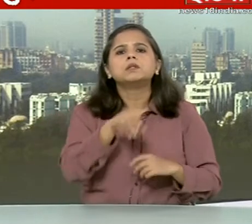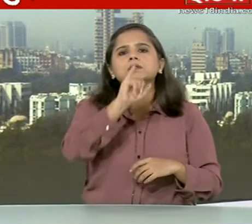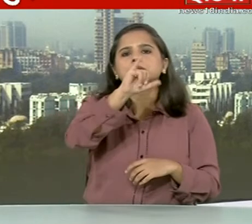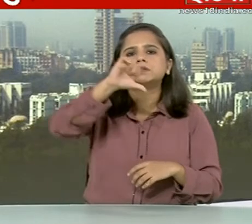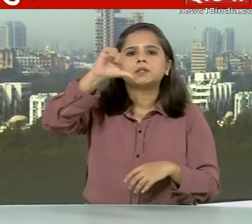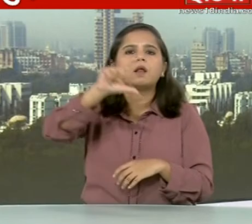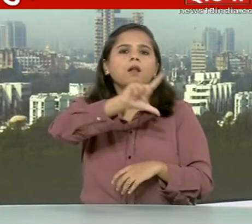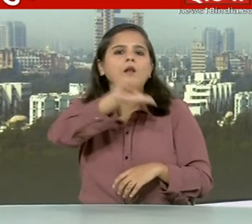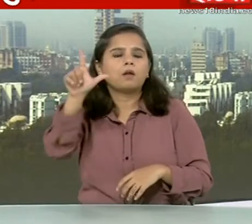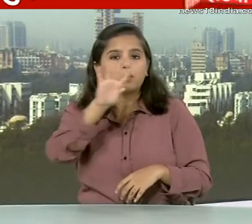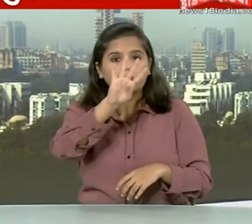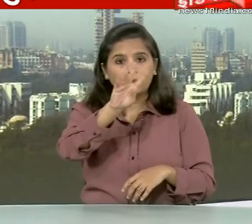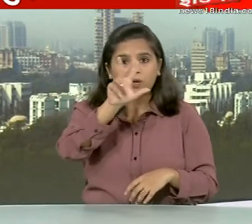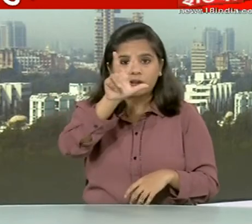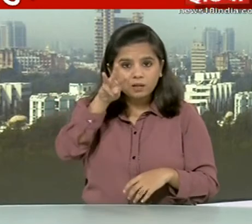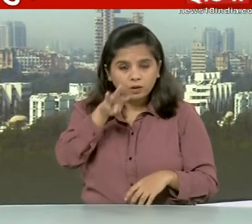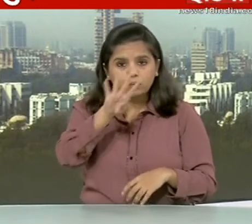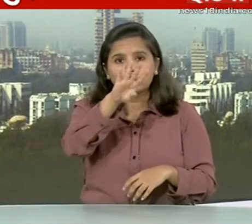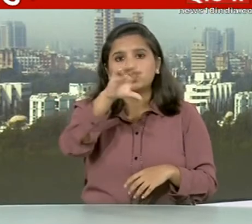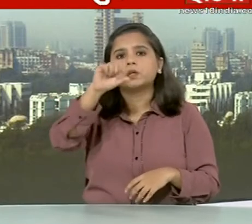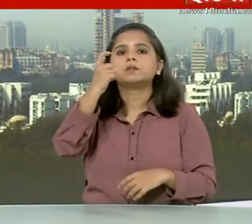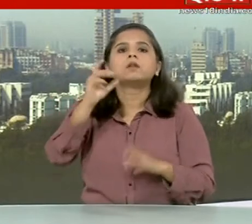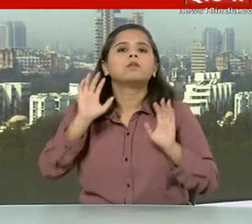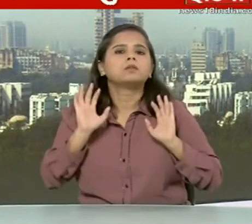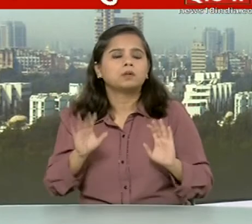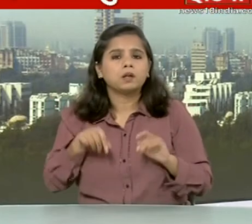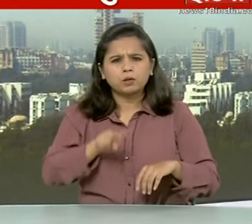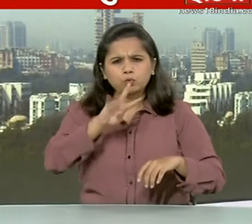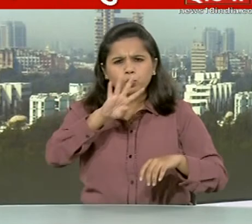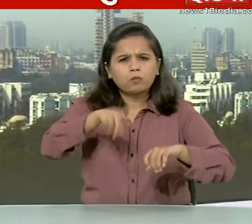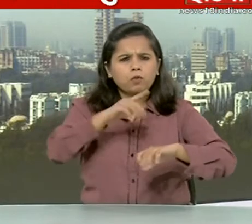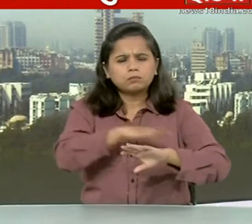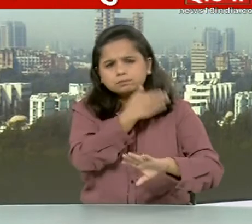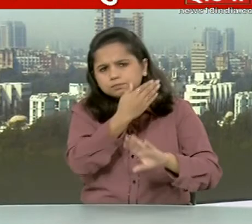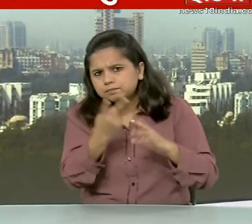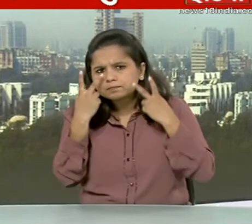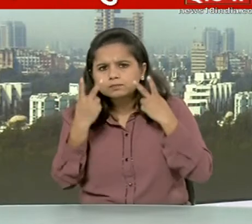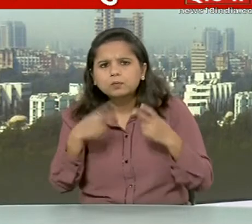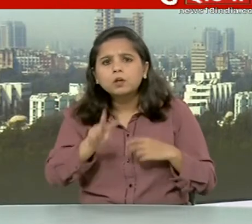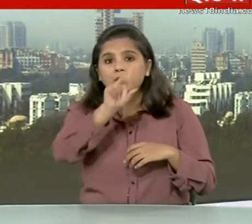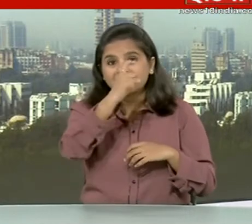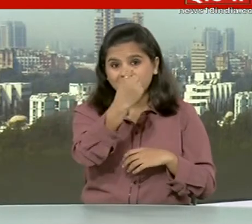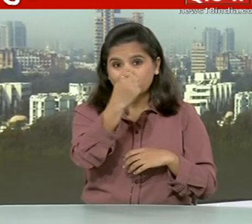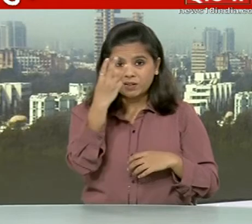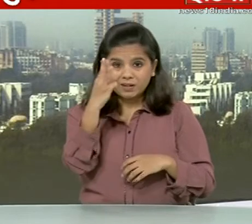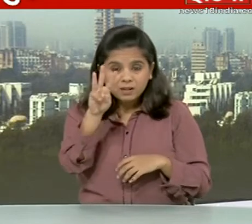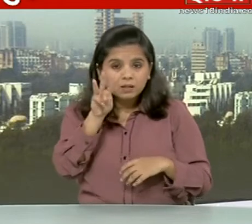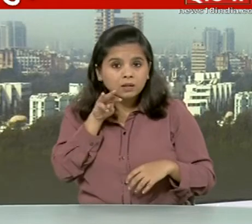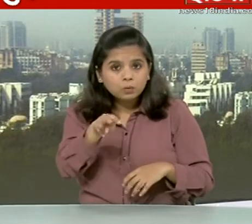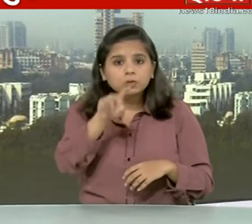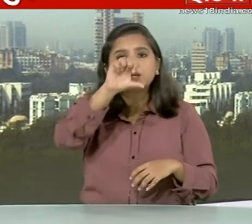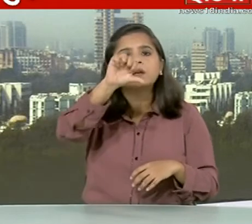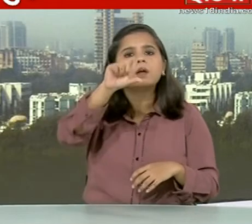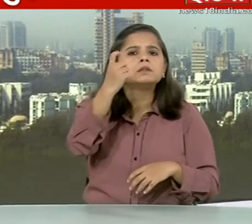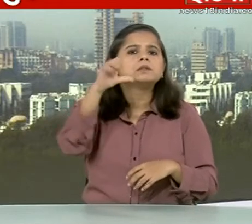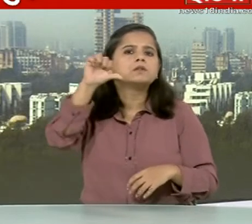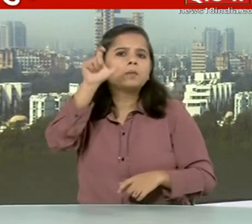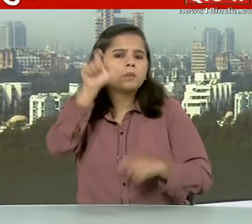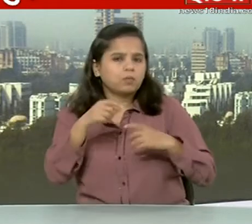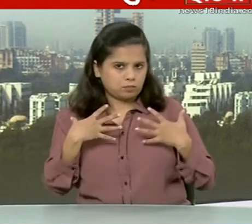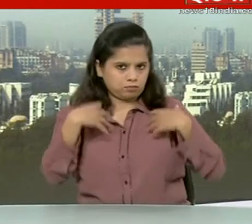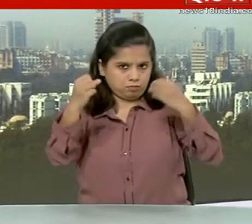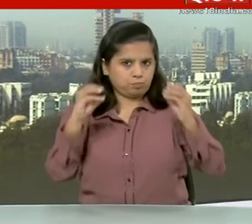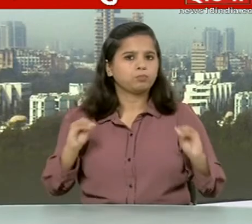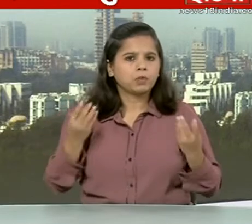79.48.497 है पिछले 24 घंटों में 73.989 रोगी